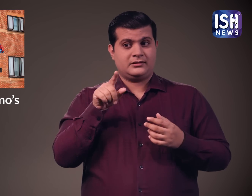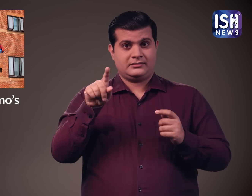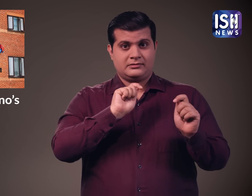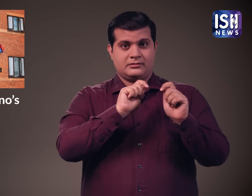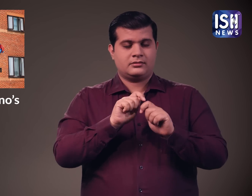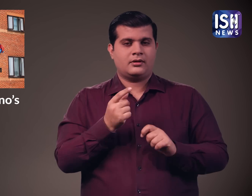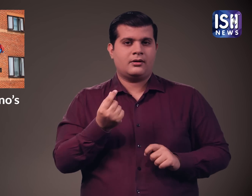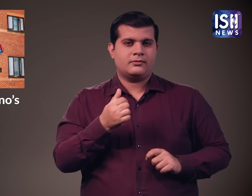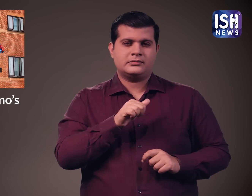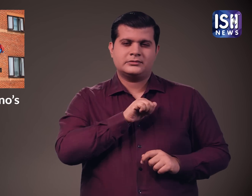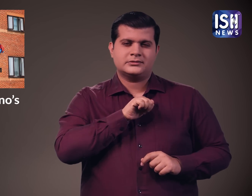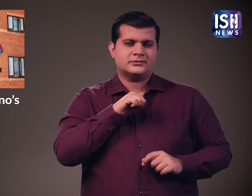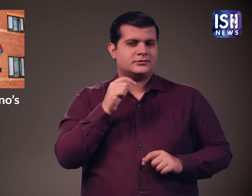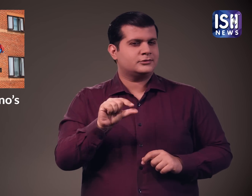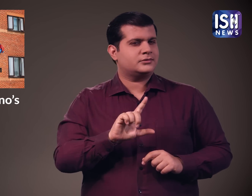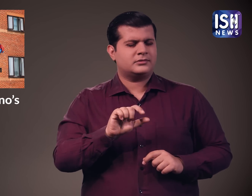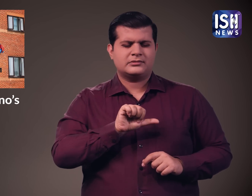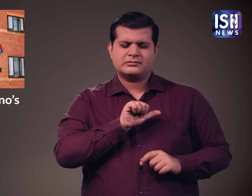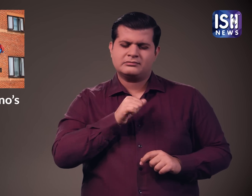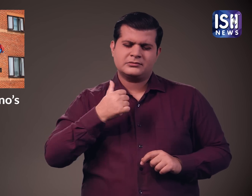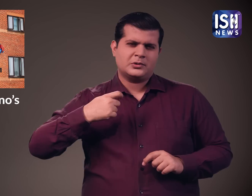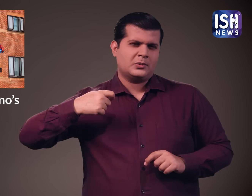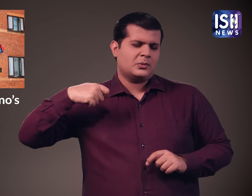माना जाता है कि ये सूट लाकों पाउंड का है